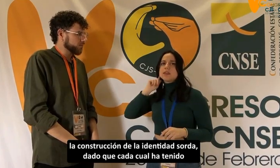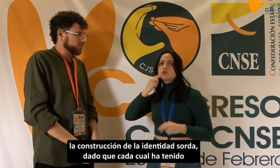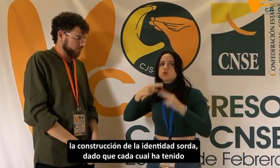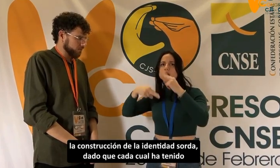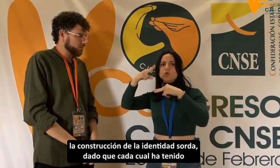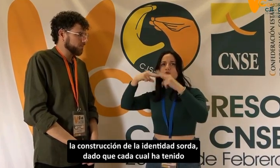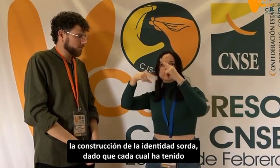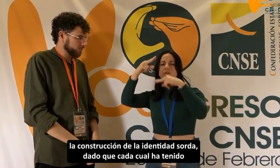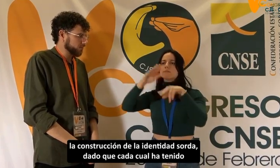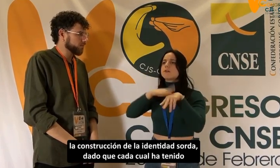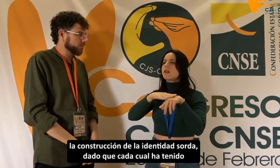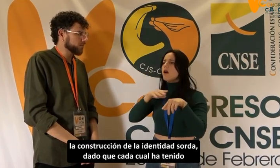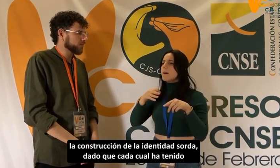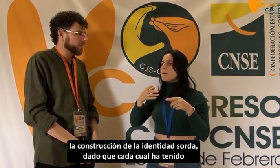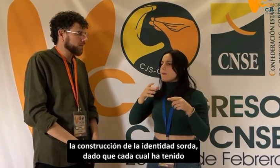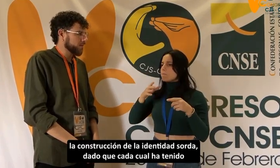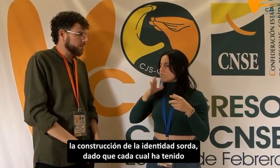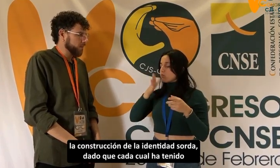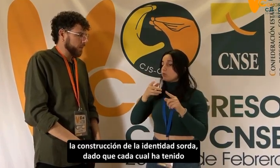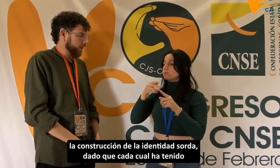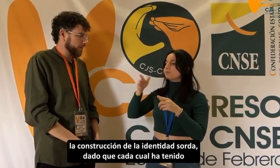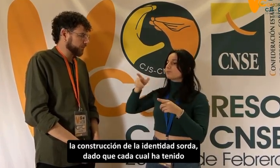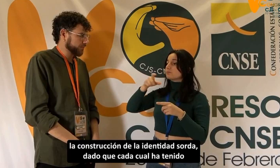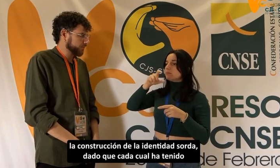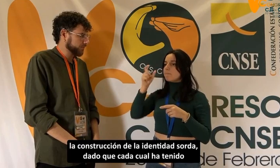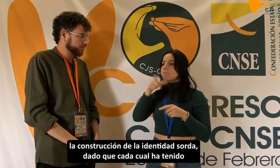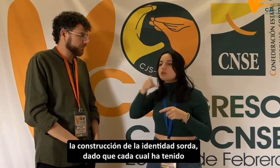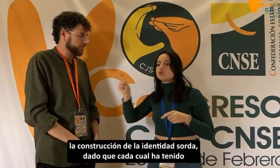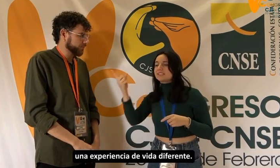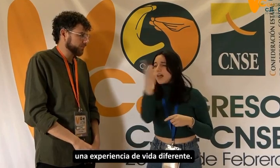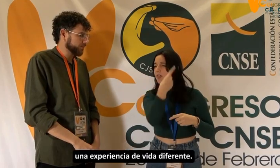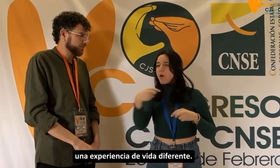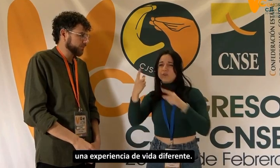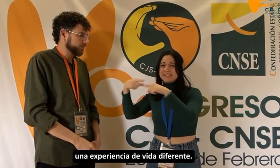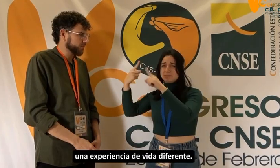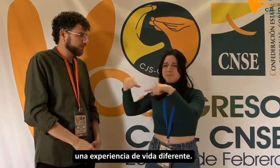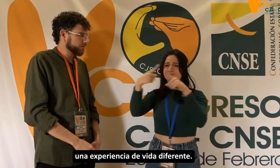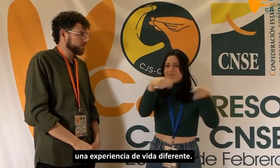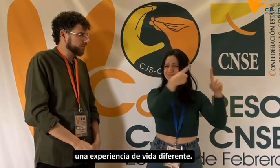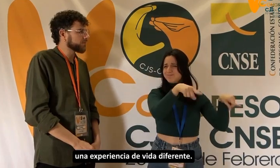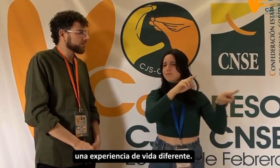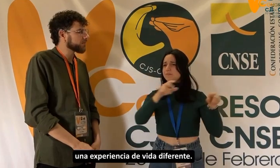identidad sorda, dado que cada cual ha tenido una experiencia de vida diferente.